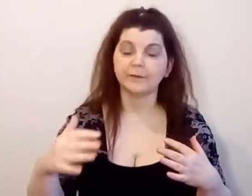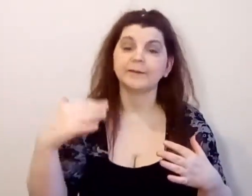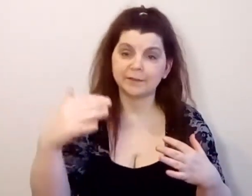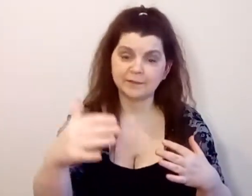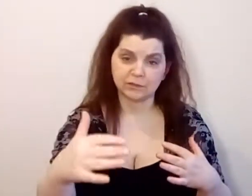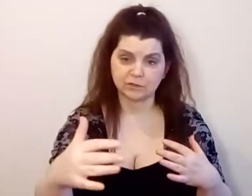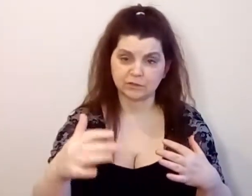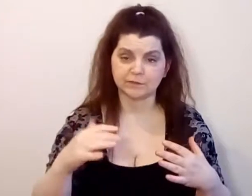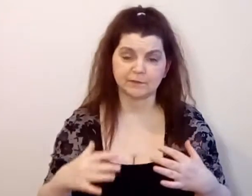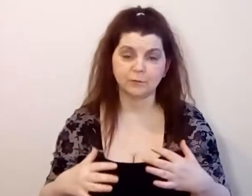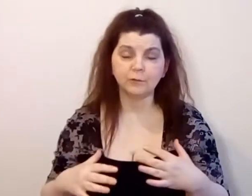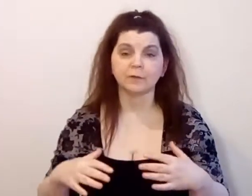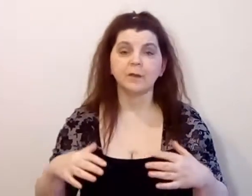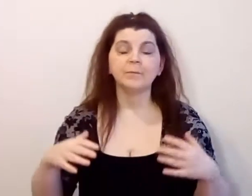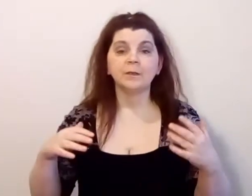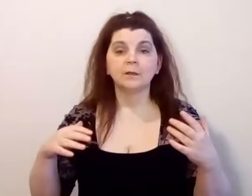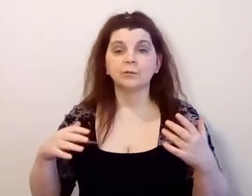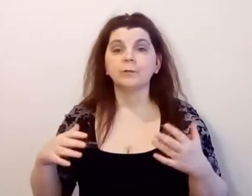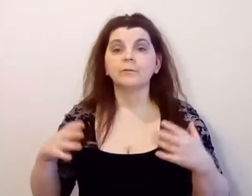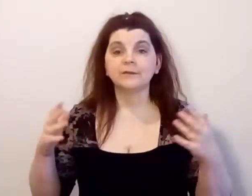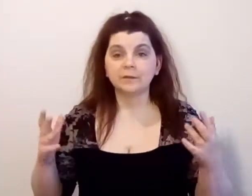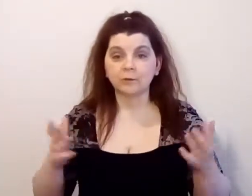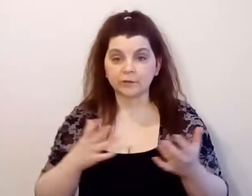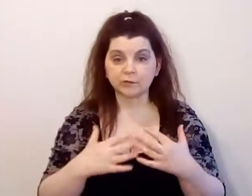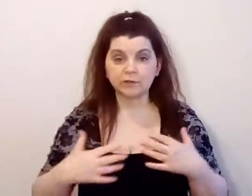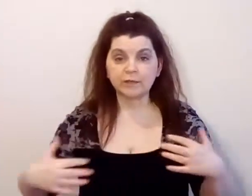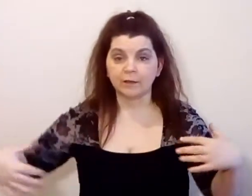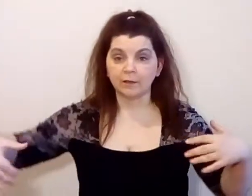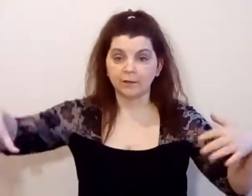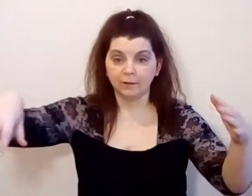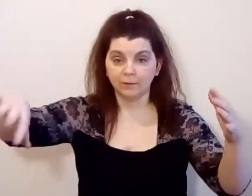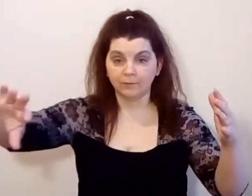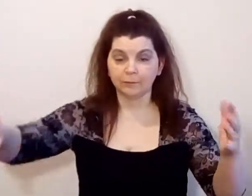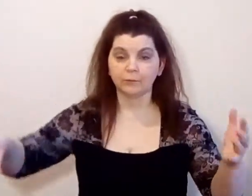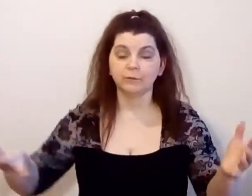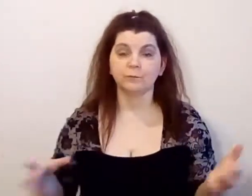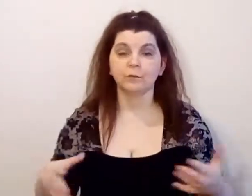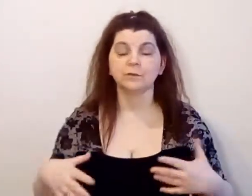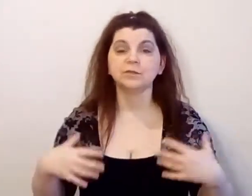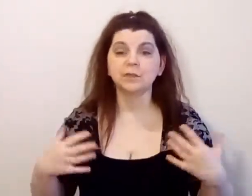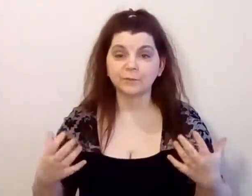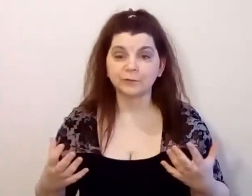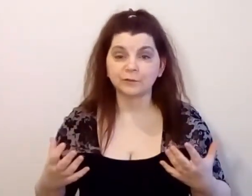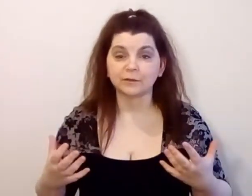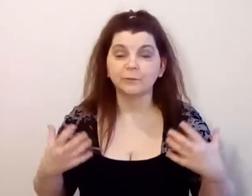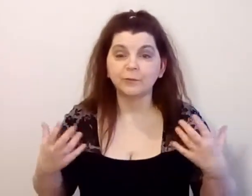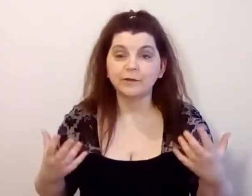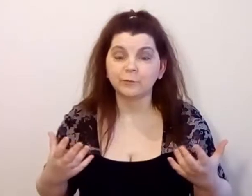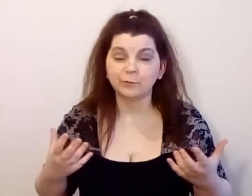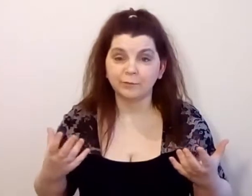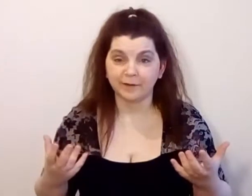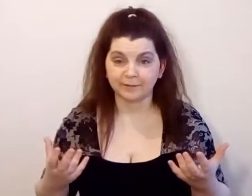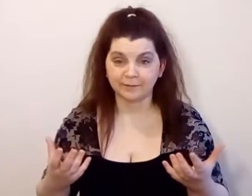харизматичный человек заходит, то все окружения вокруг него начинают просто невольно улыбаться.